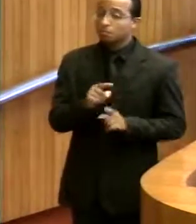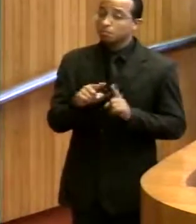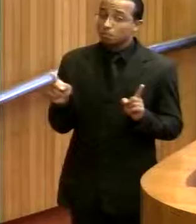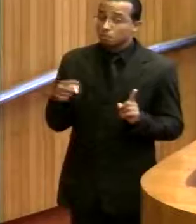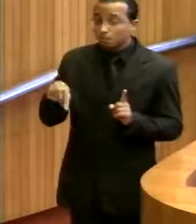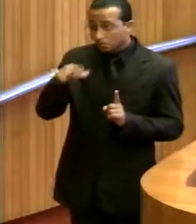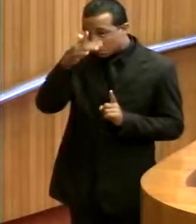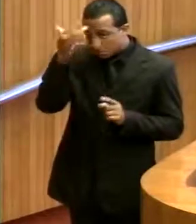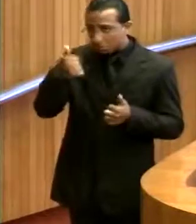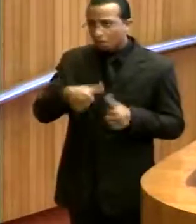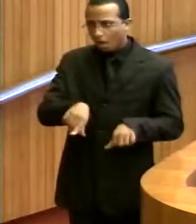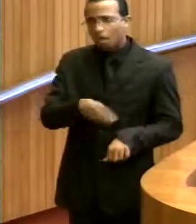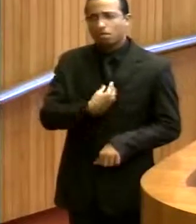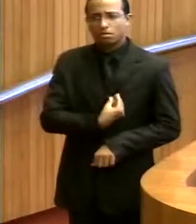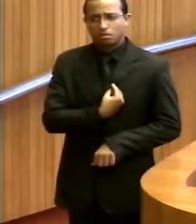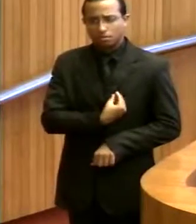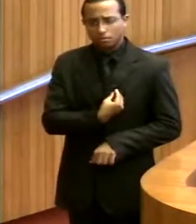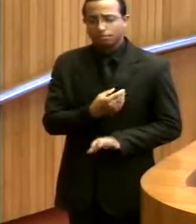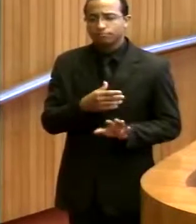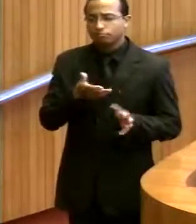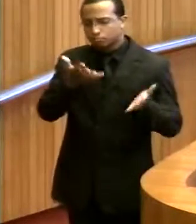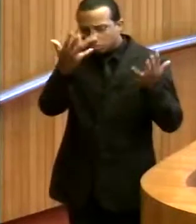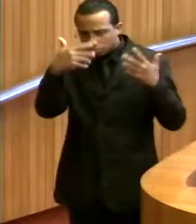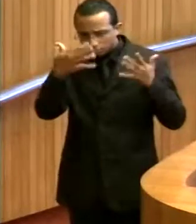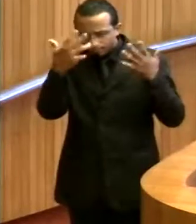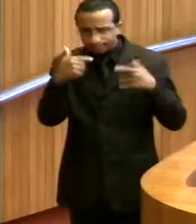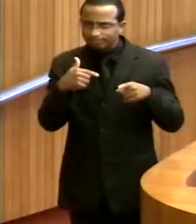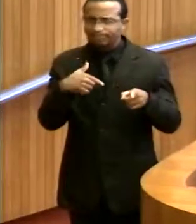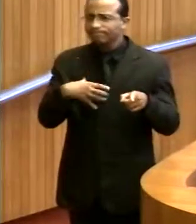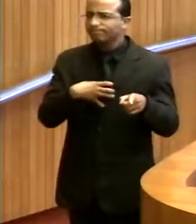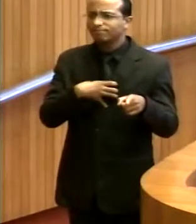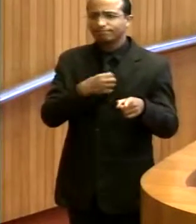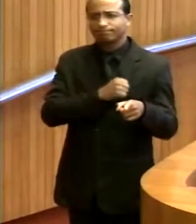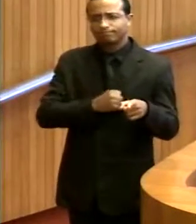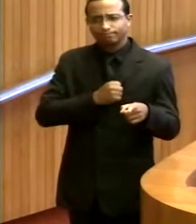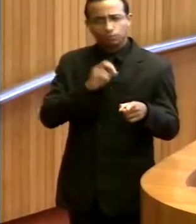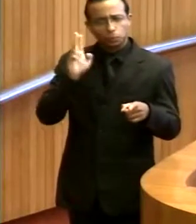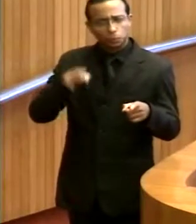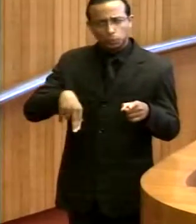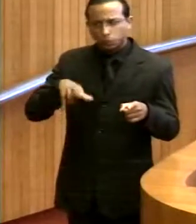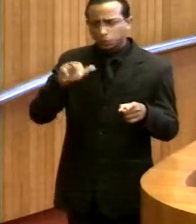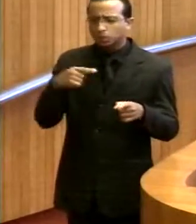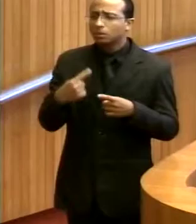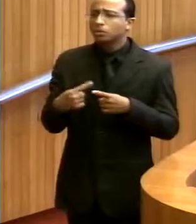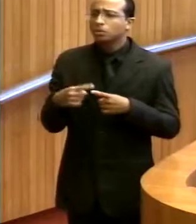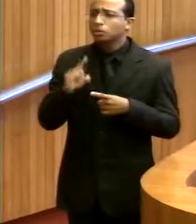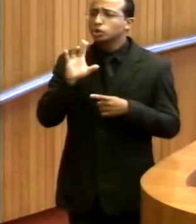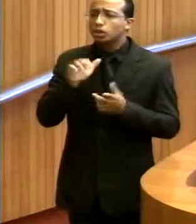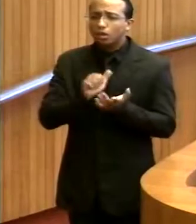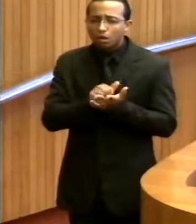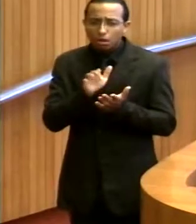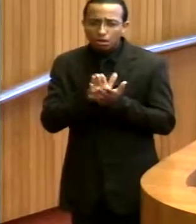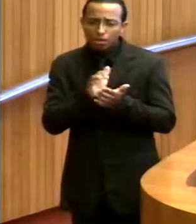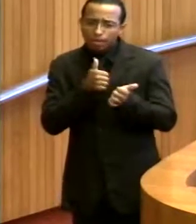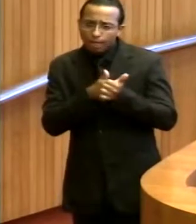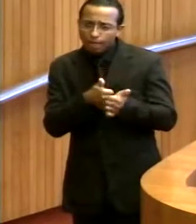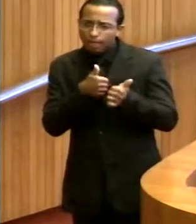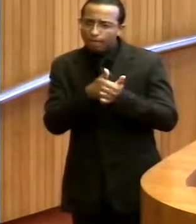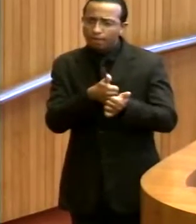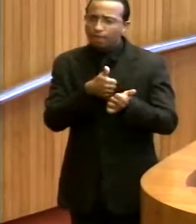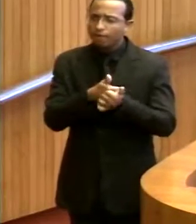viveu e me conta a história não sente um pingo de saudade, porque era só perseguição, massacre,